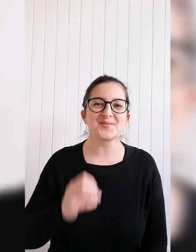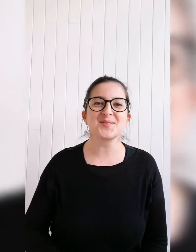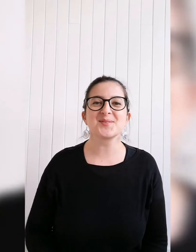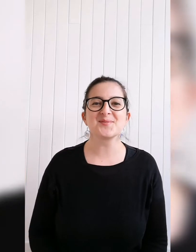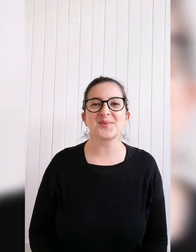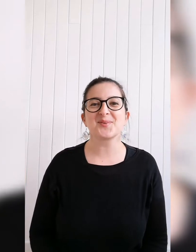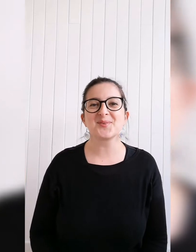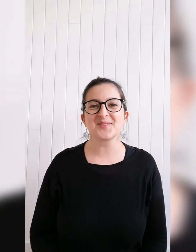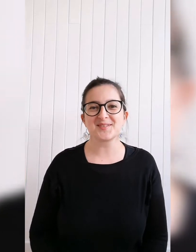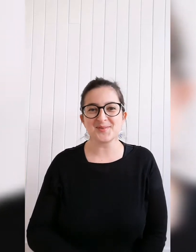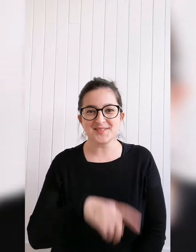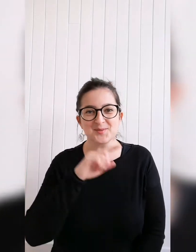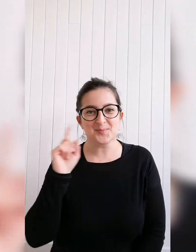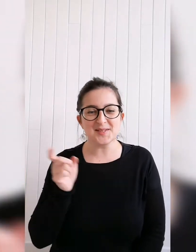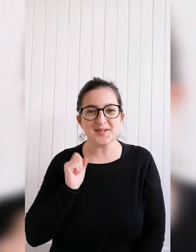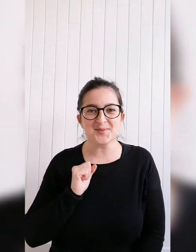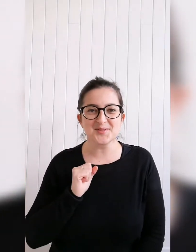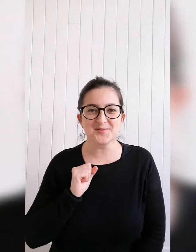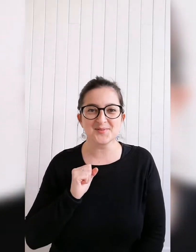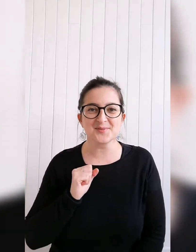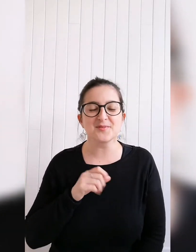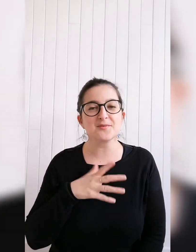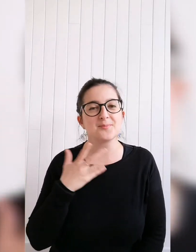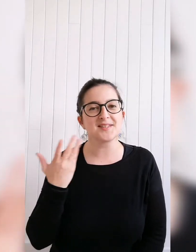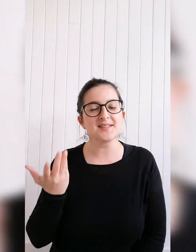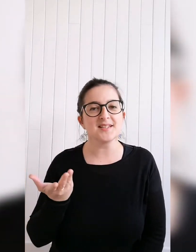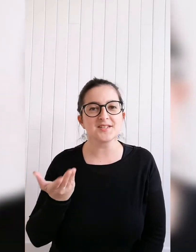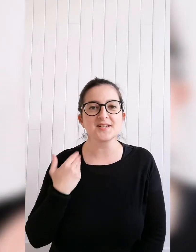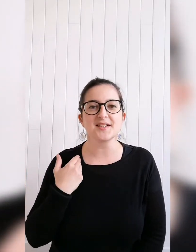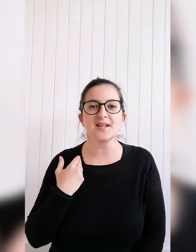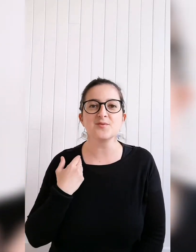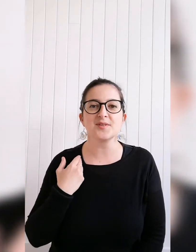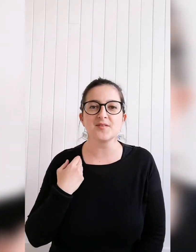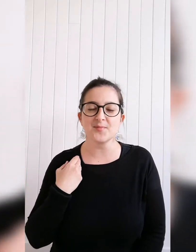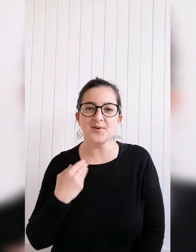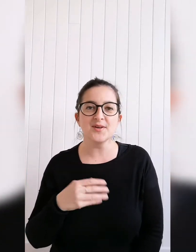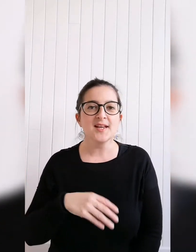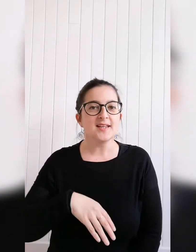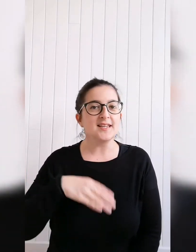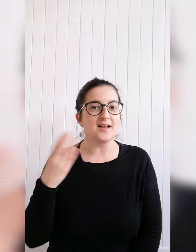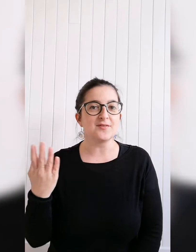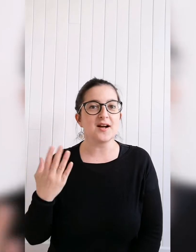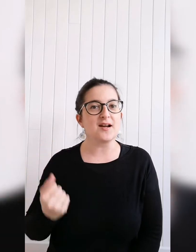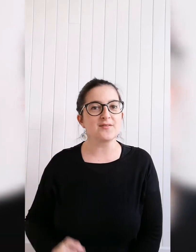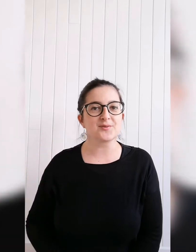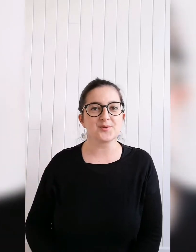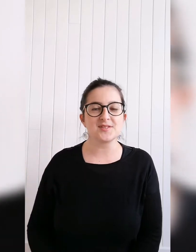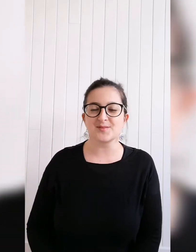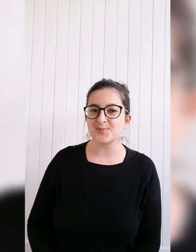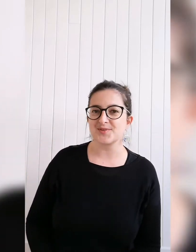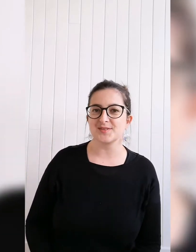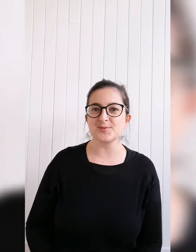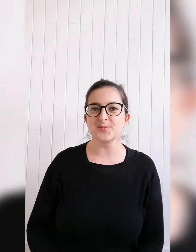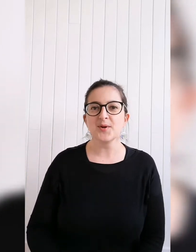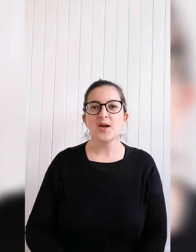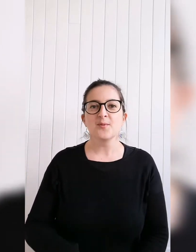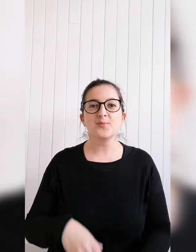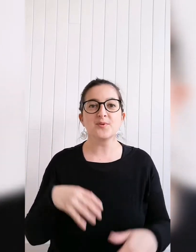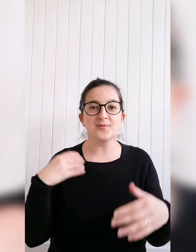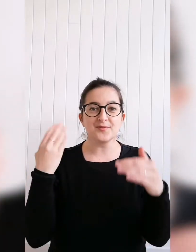affiche que vous retrouverez sur le site de Pédagogues Nouveaux Sources que vous pouvez télécharger gratuitement et l'avoir à votre disposition pour vous